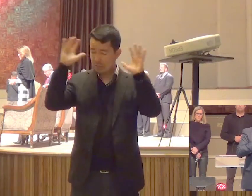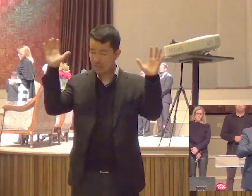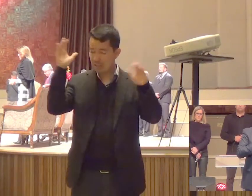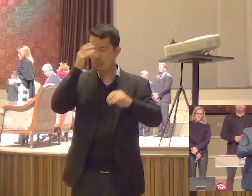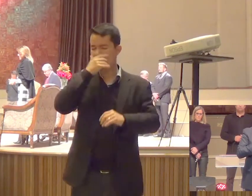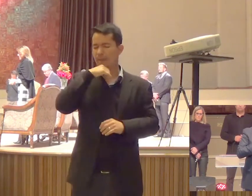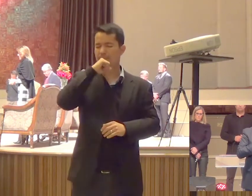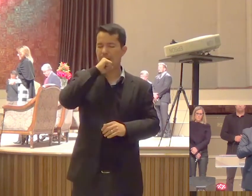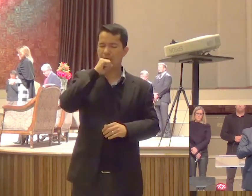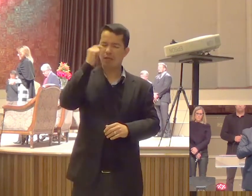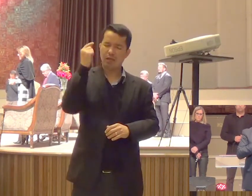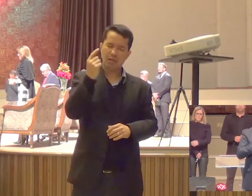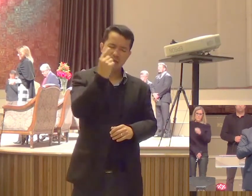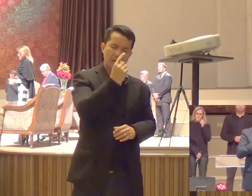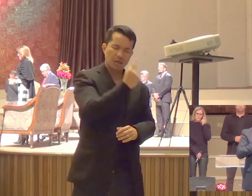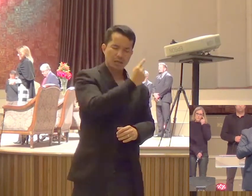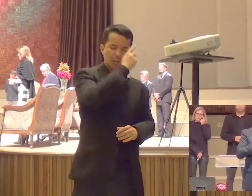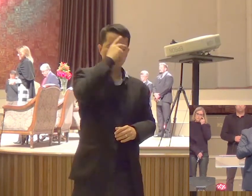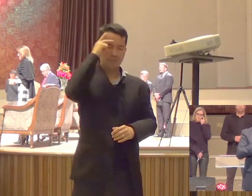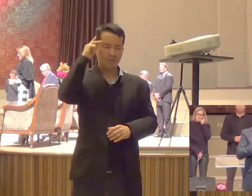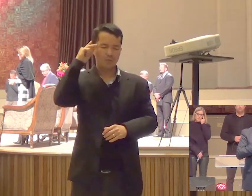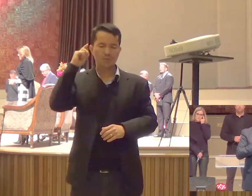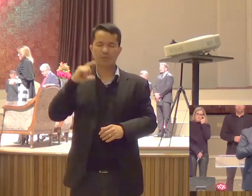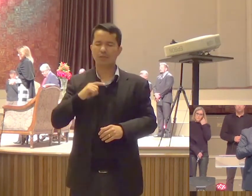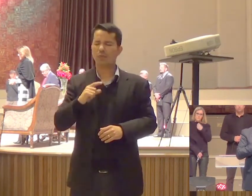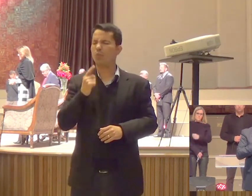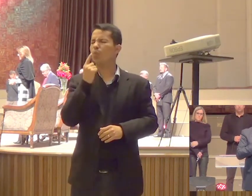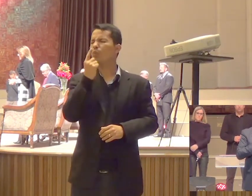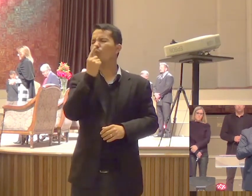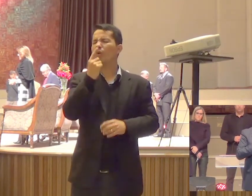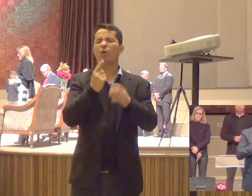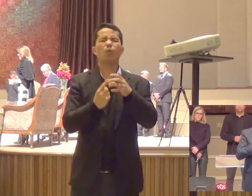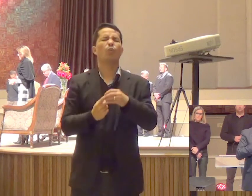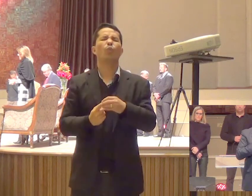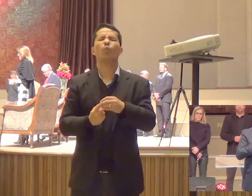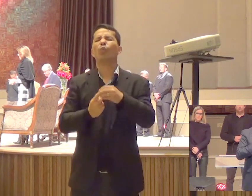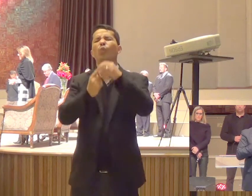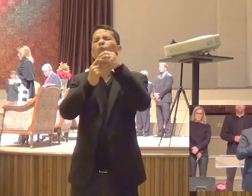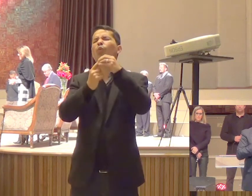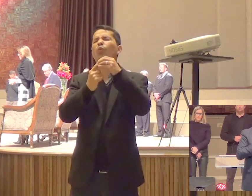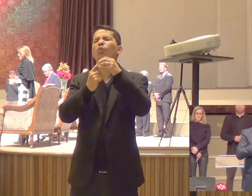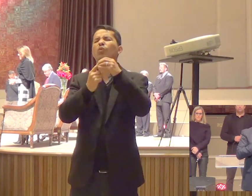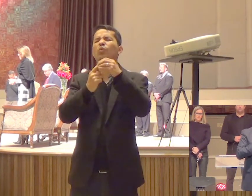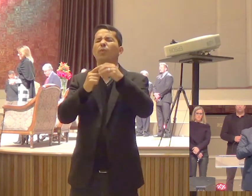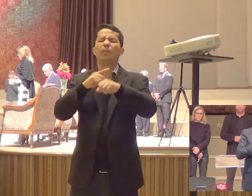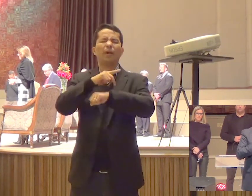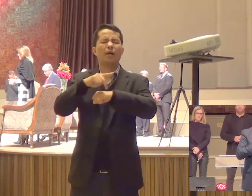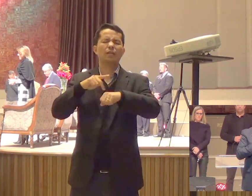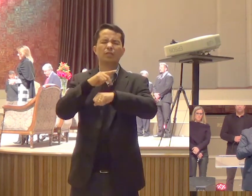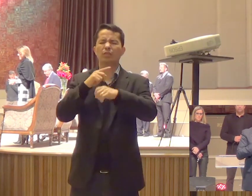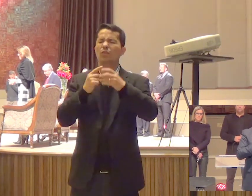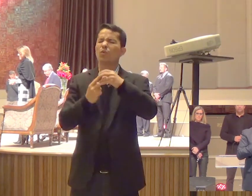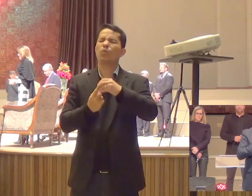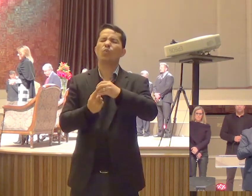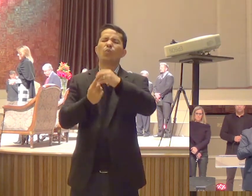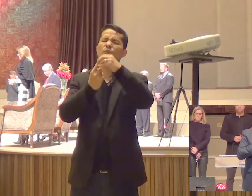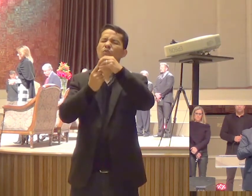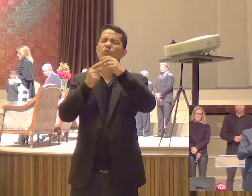Temos apenas Uma pátria A nossa pátria Está nos céus De onde virá O nosso Senhor E Salvador